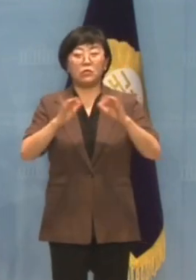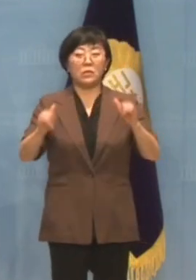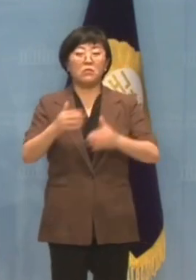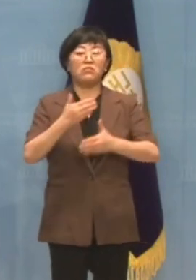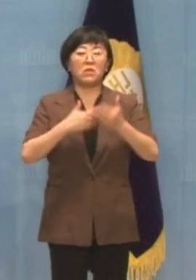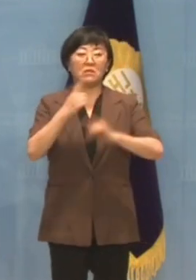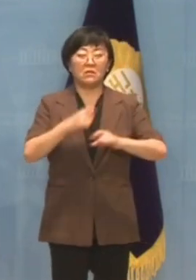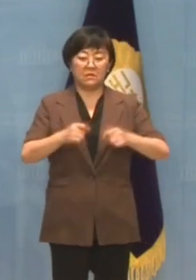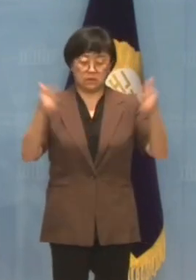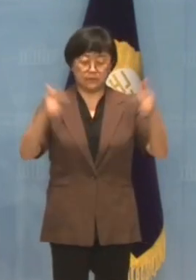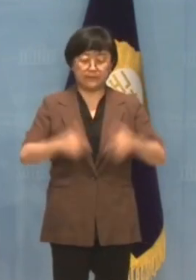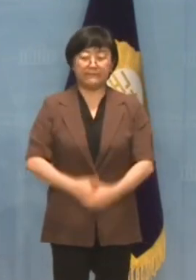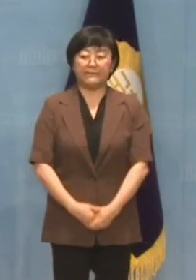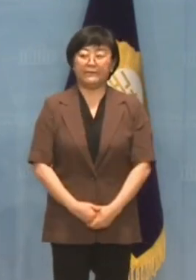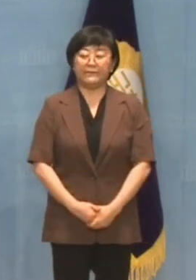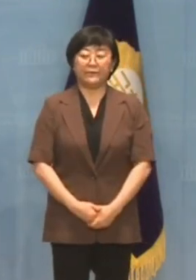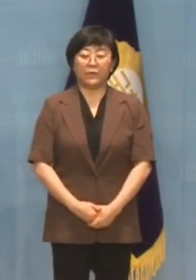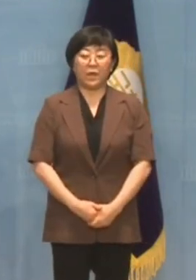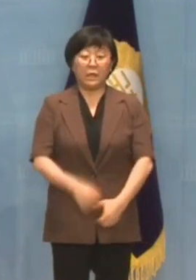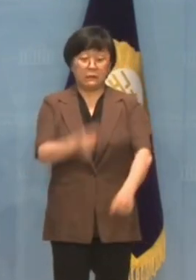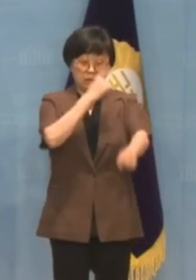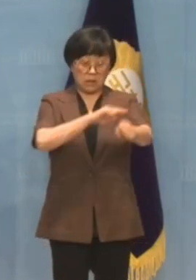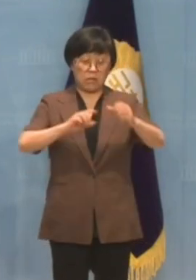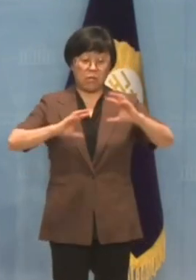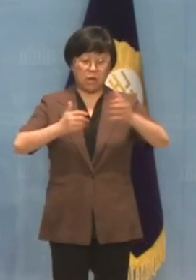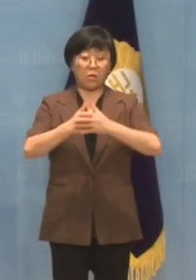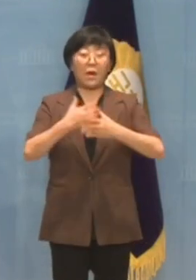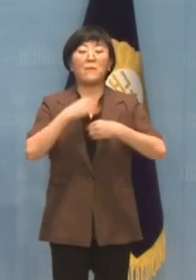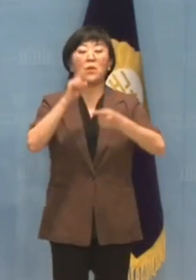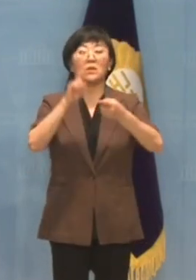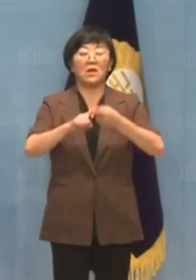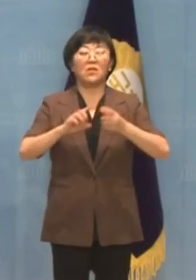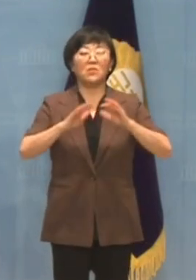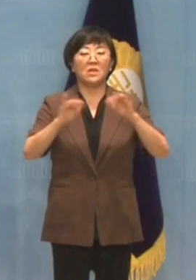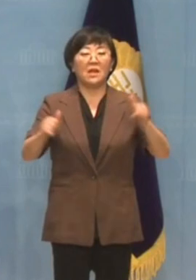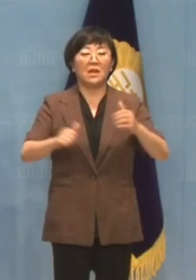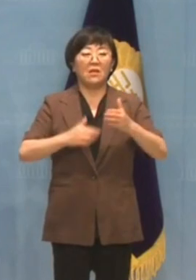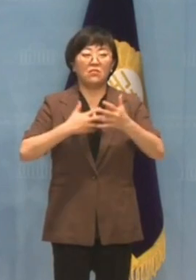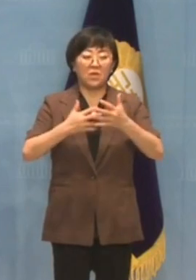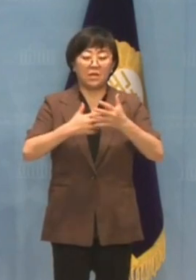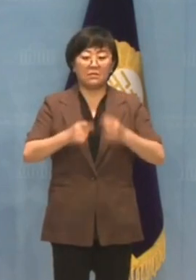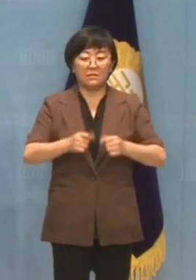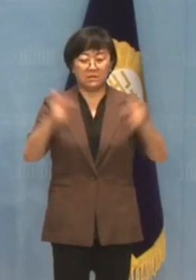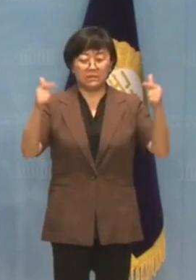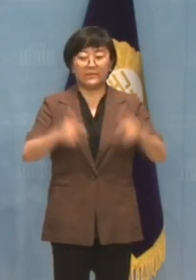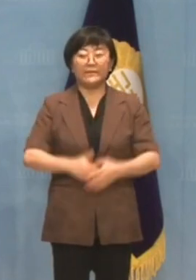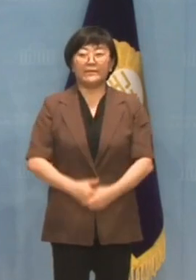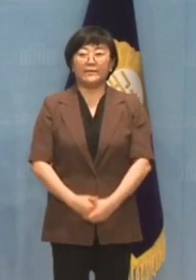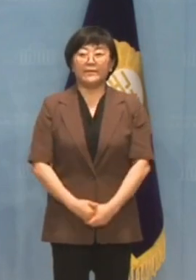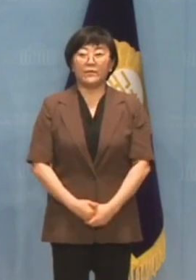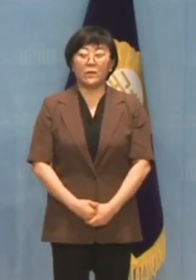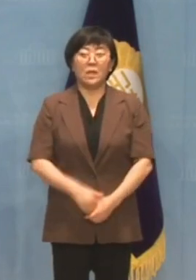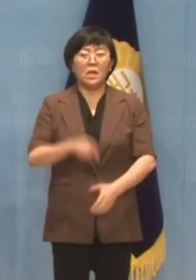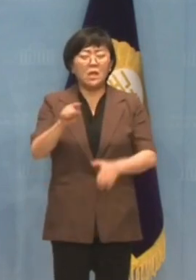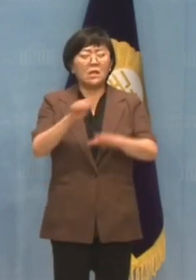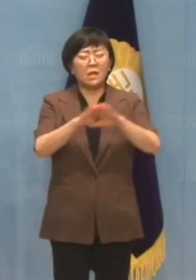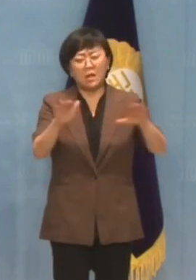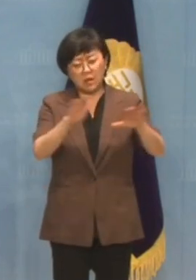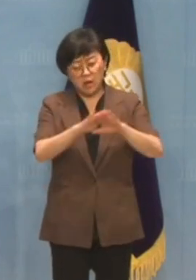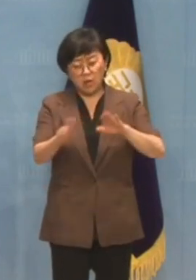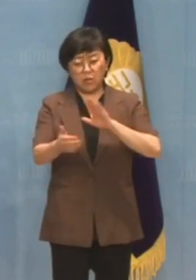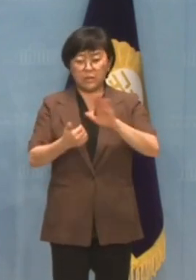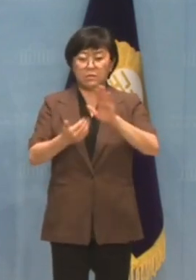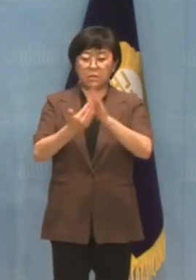더 커질 것입니다 무능한 외교 안보라인에 대한 국민의 불안이 커지고 있습니다 이를 수습하고